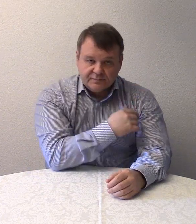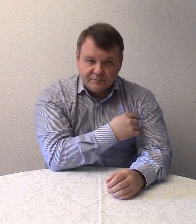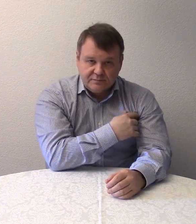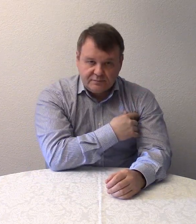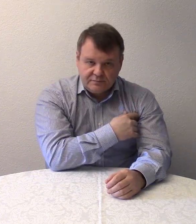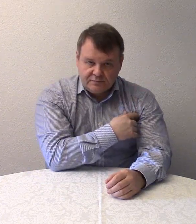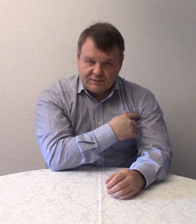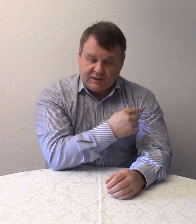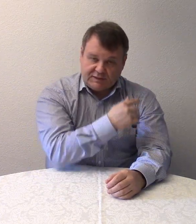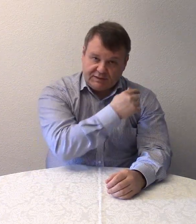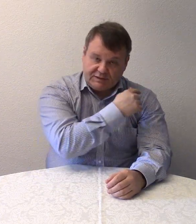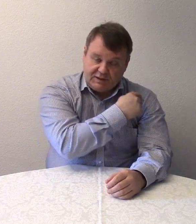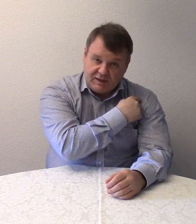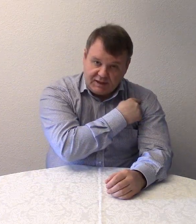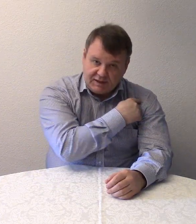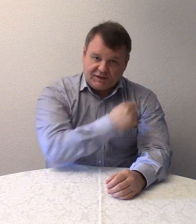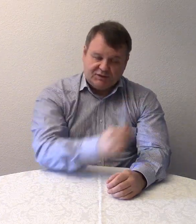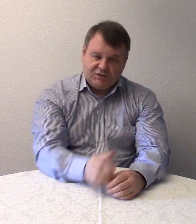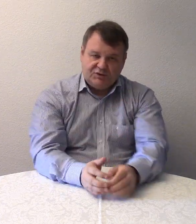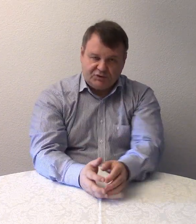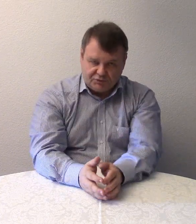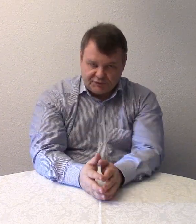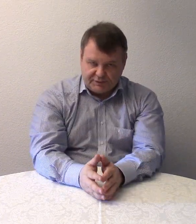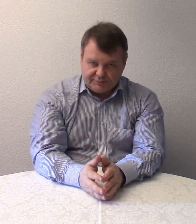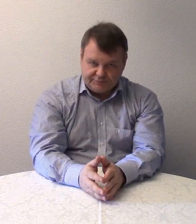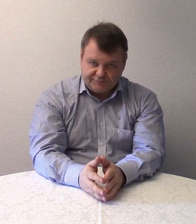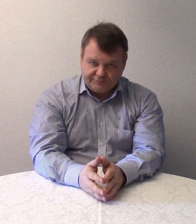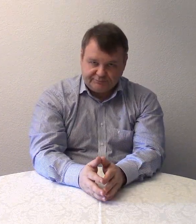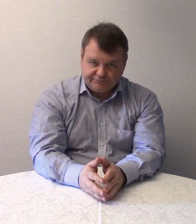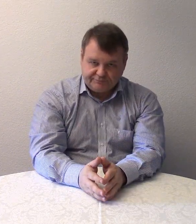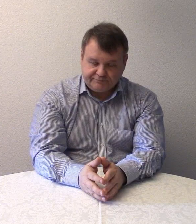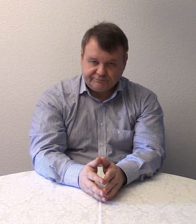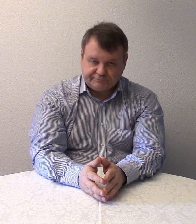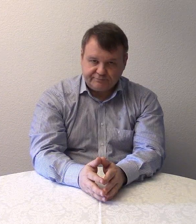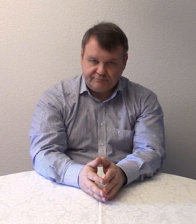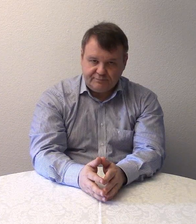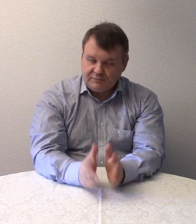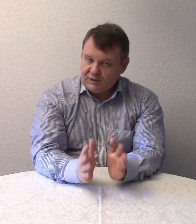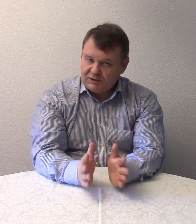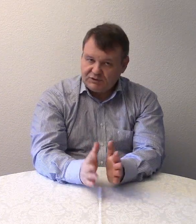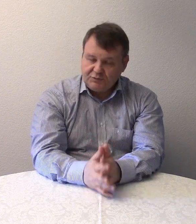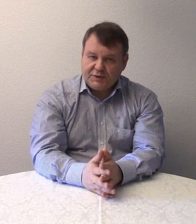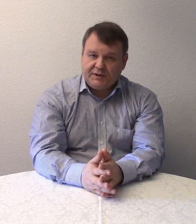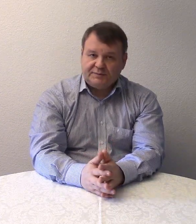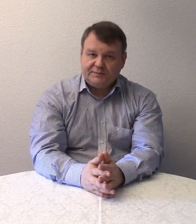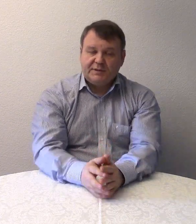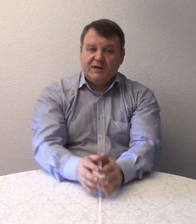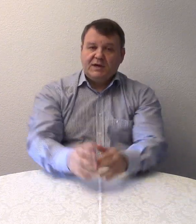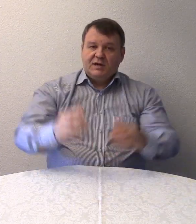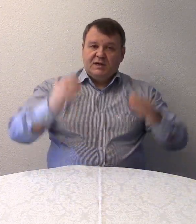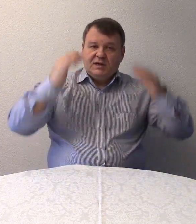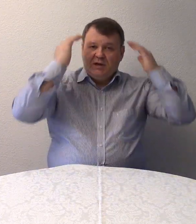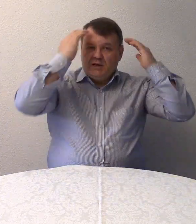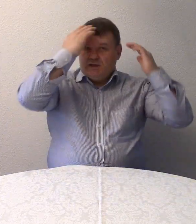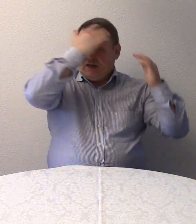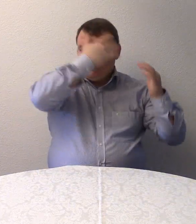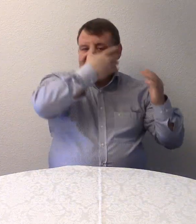Das ist die linke Schulter. Super. Das